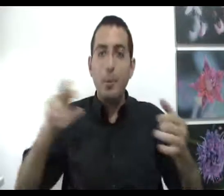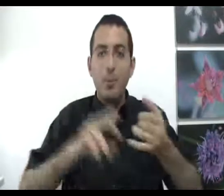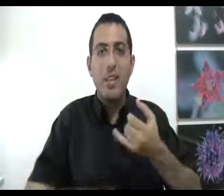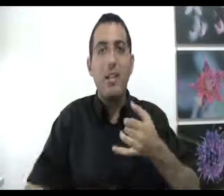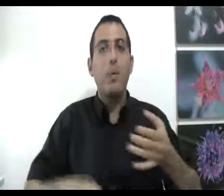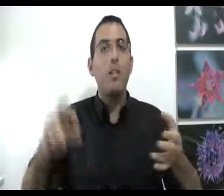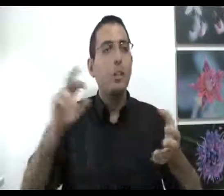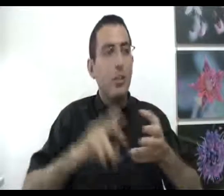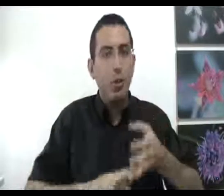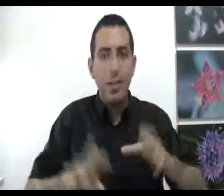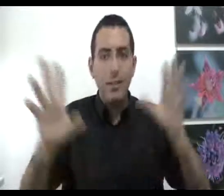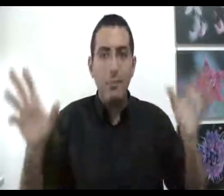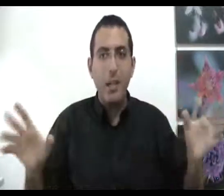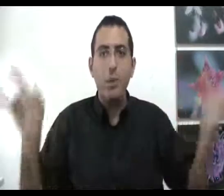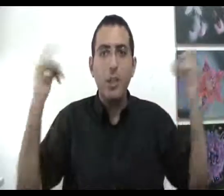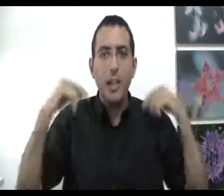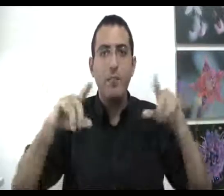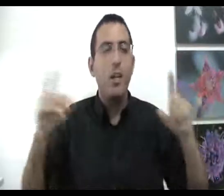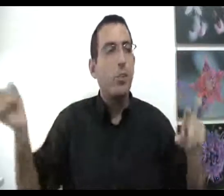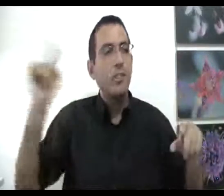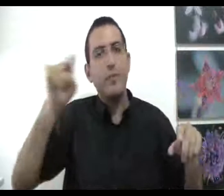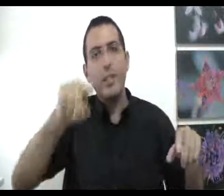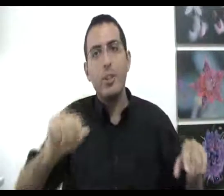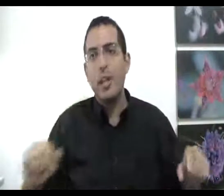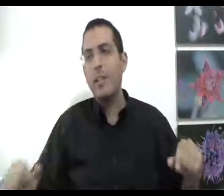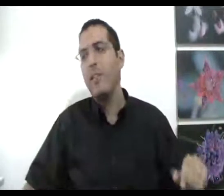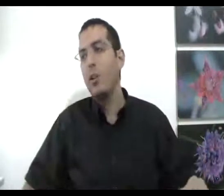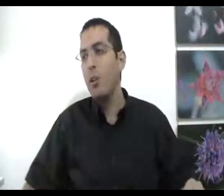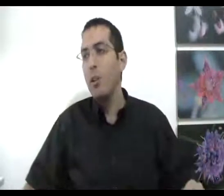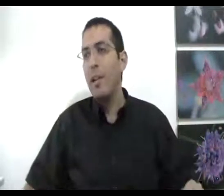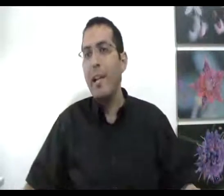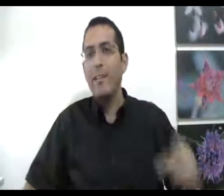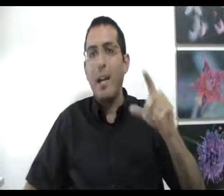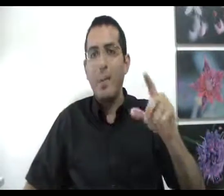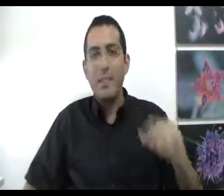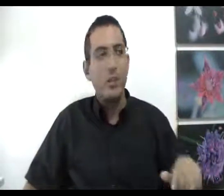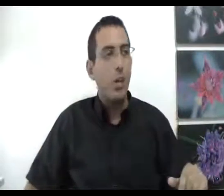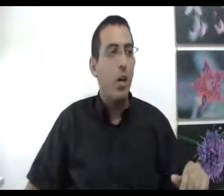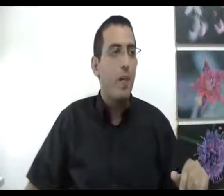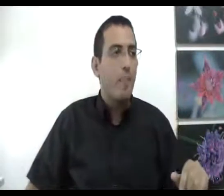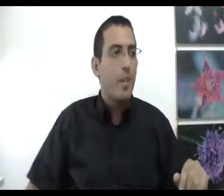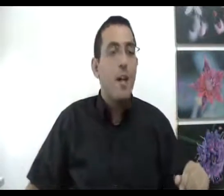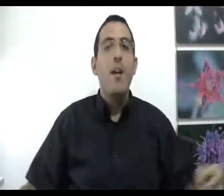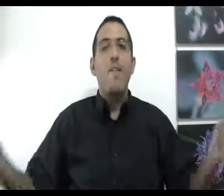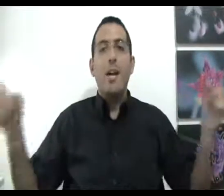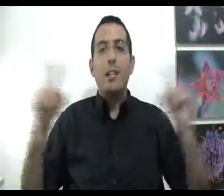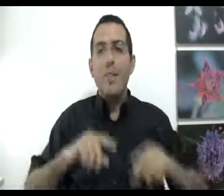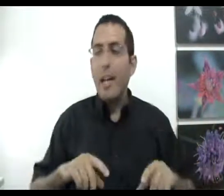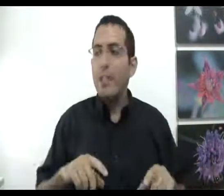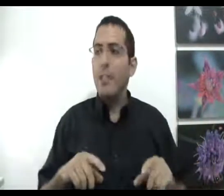מתוסכל כמו אחרי שיש לך את כל התסביכים שלו עכשיו תוסיף את הידע שלך כדי לפתור את המצב שלו ועכשיו אחרי שזה